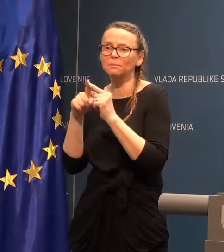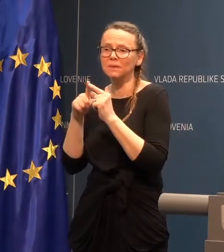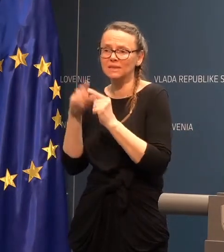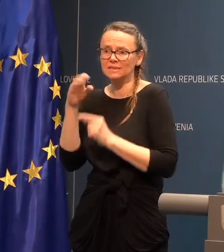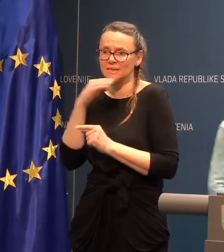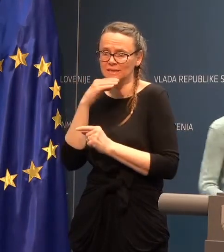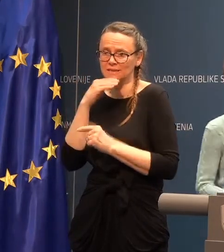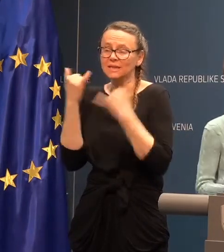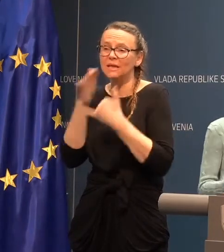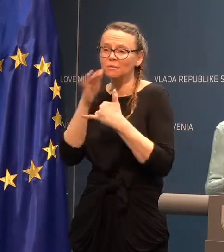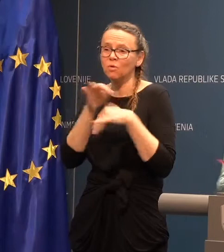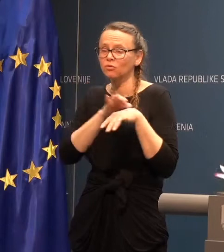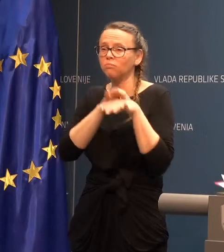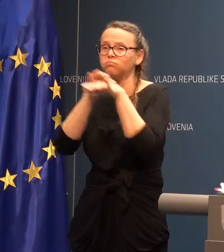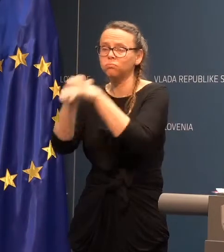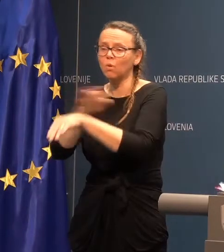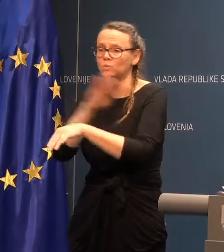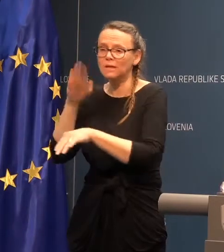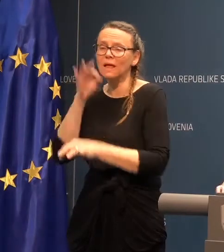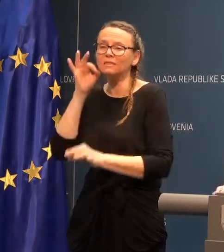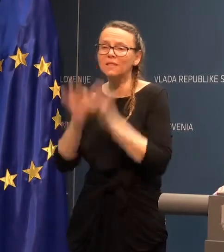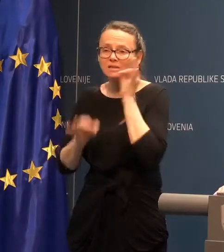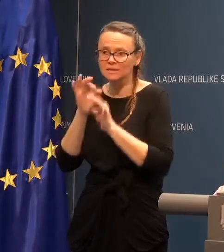Zdaj jih bodo odpelaj vse na testiranje.